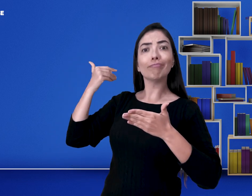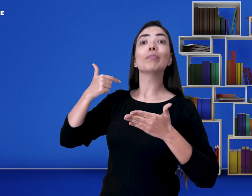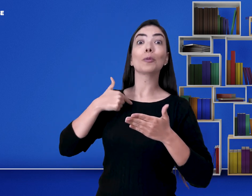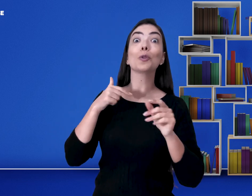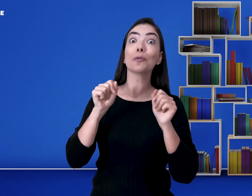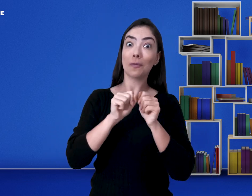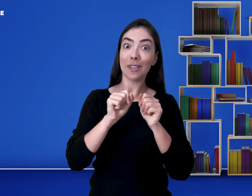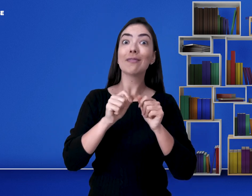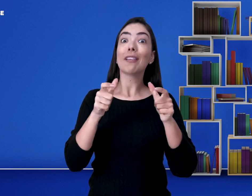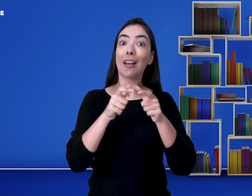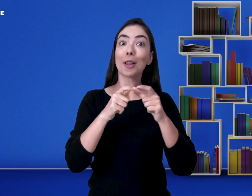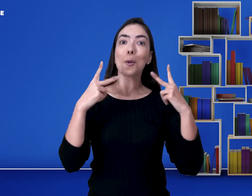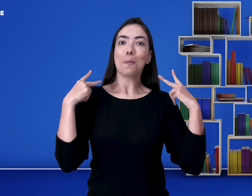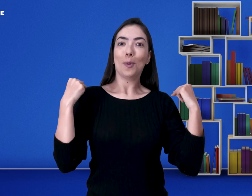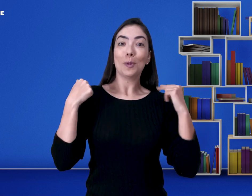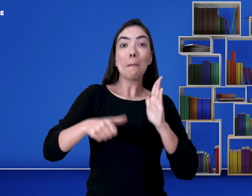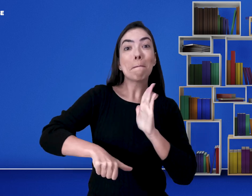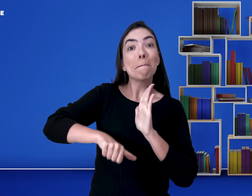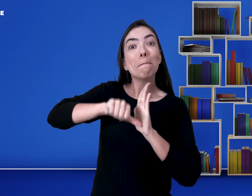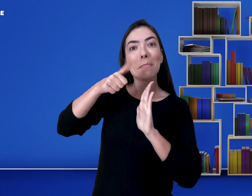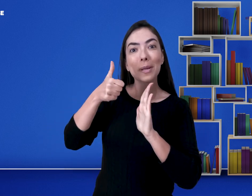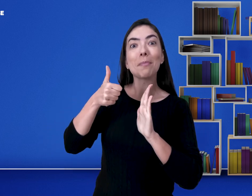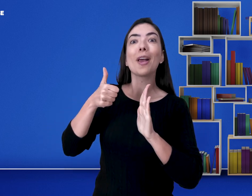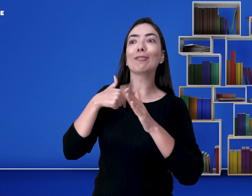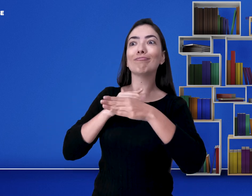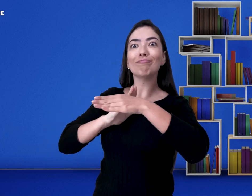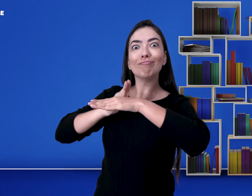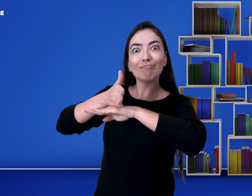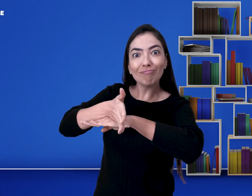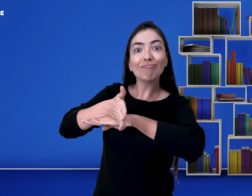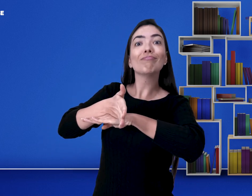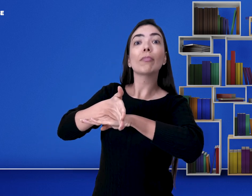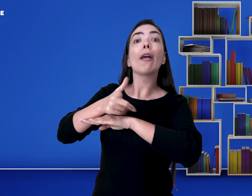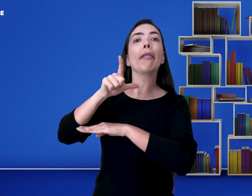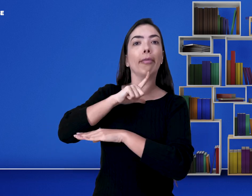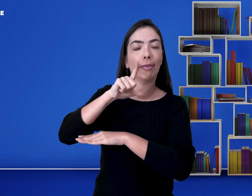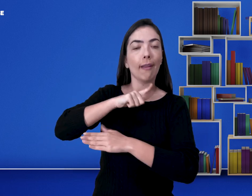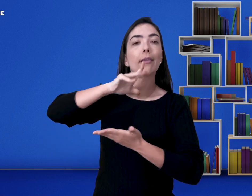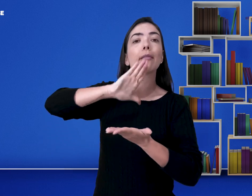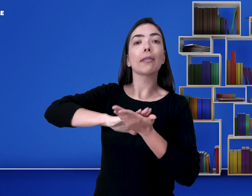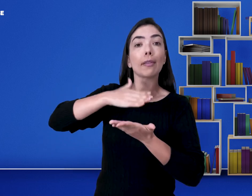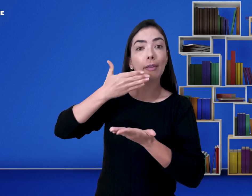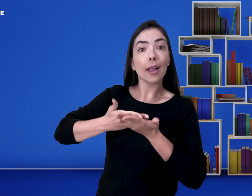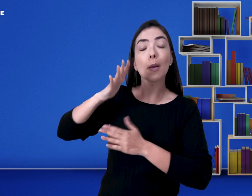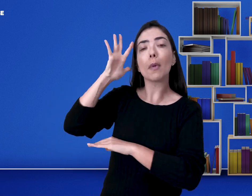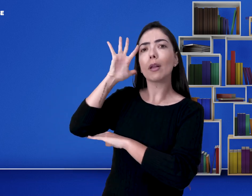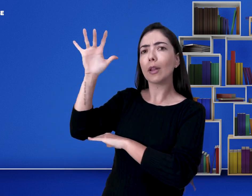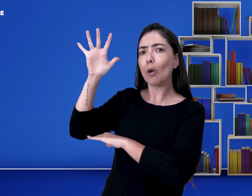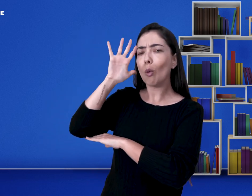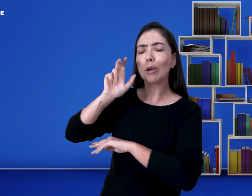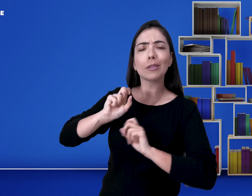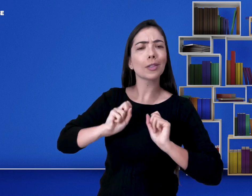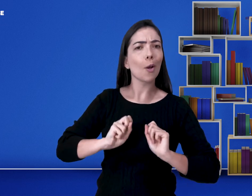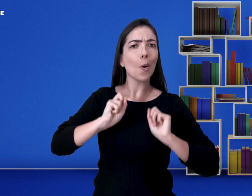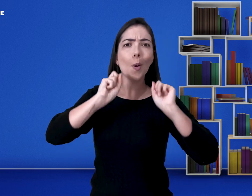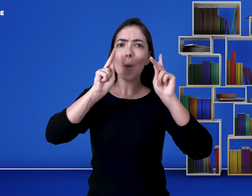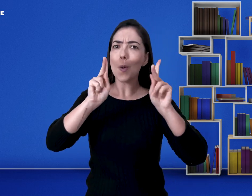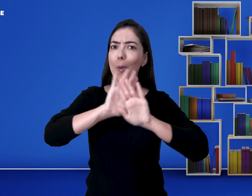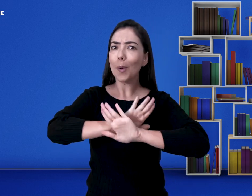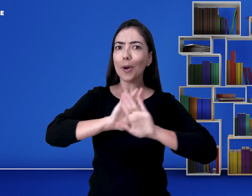língua de sinais esteja presente. Eu mesmo tenho essa experiência. Quando eu fui adquirir minha carteira de motorista, eu consegui